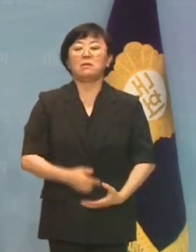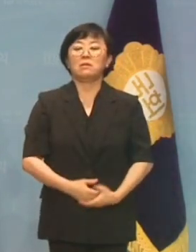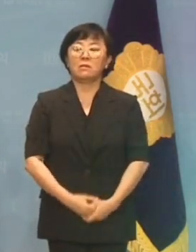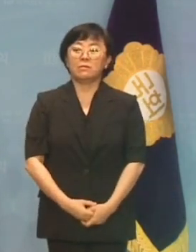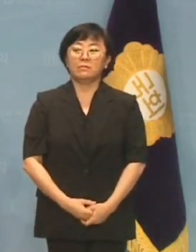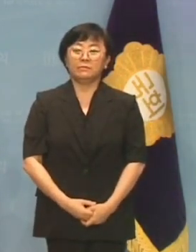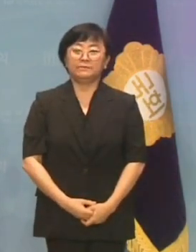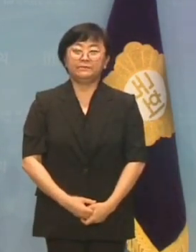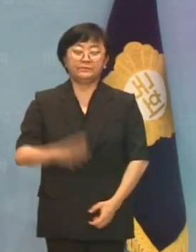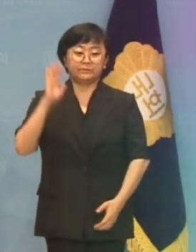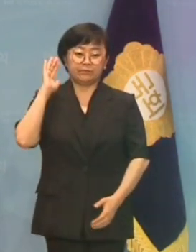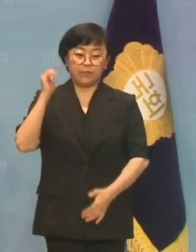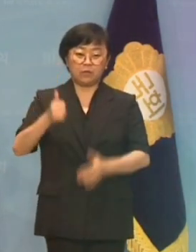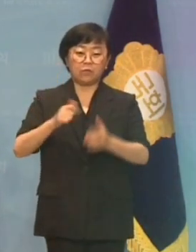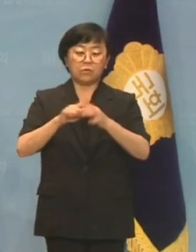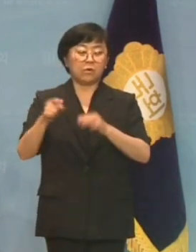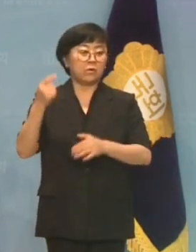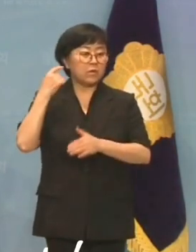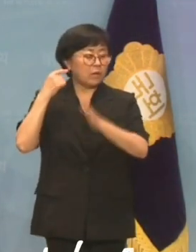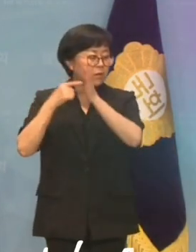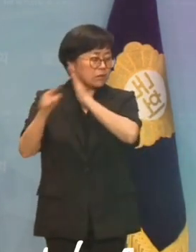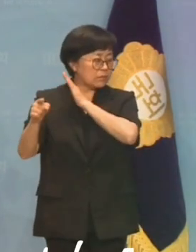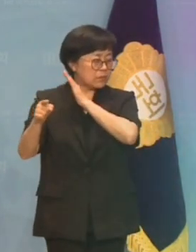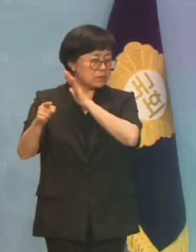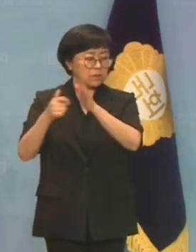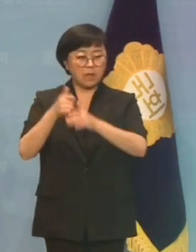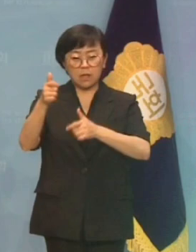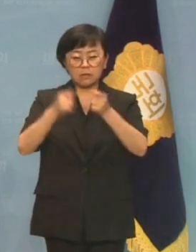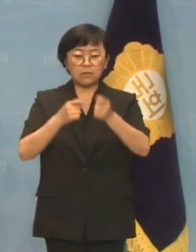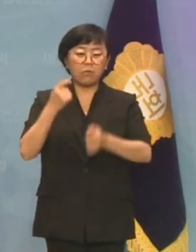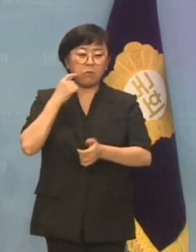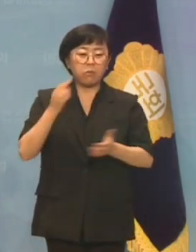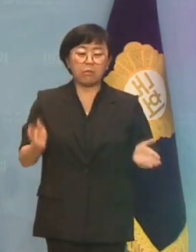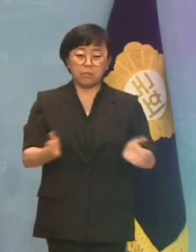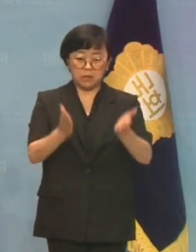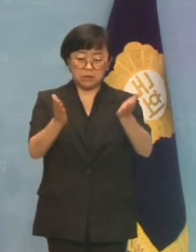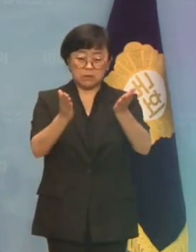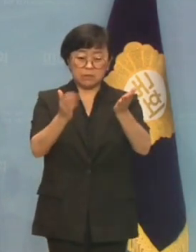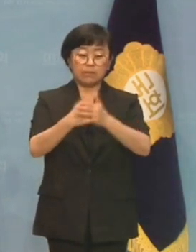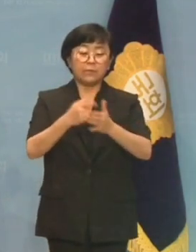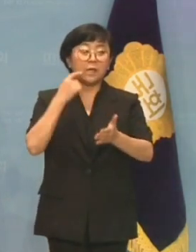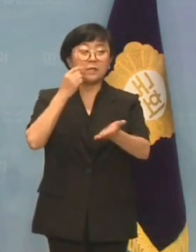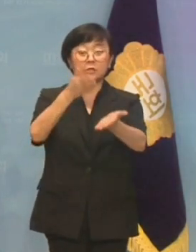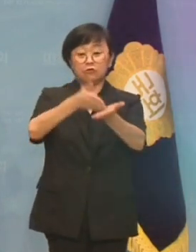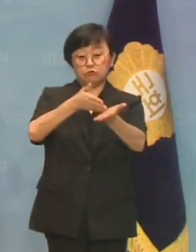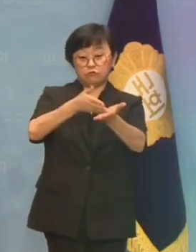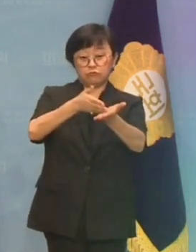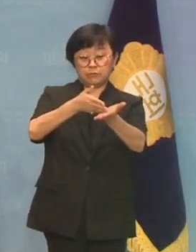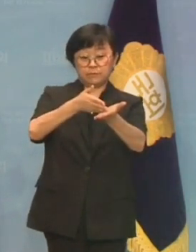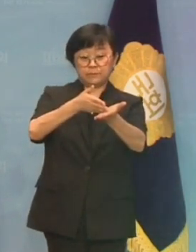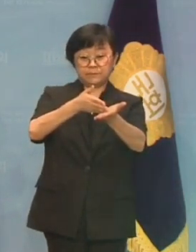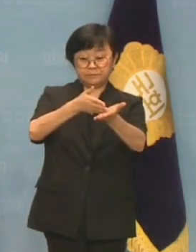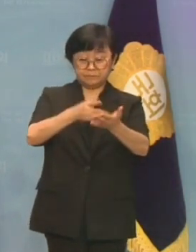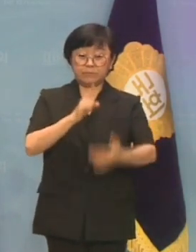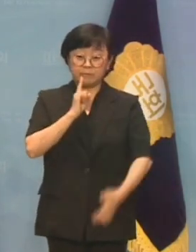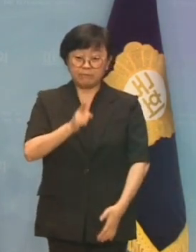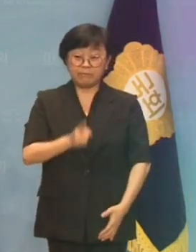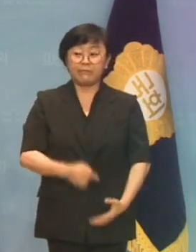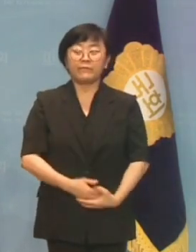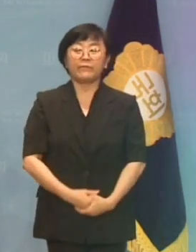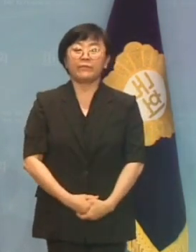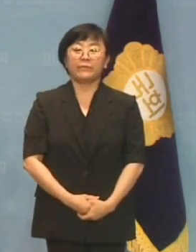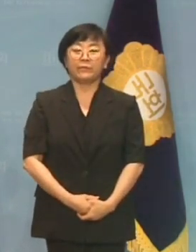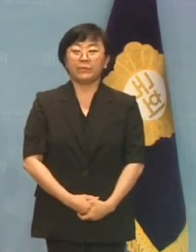대통령의 귀에 거슬리는 말은 모두 허위선동이고 가짜뉴스이고 괴담입니까?